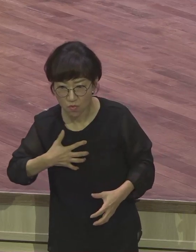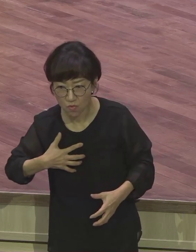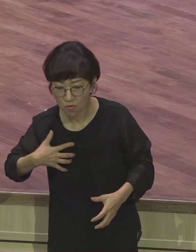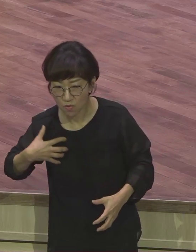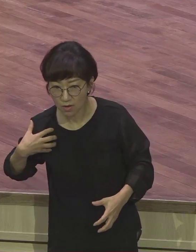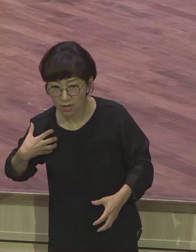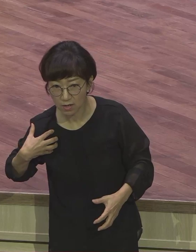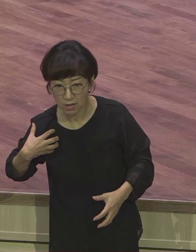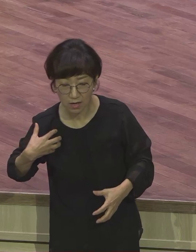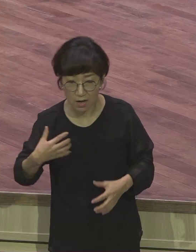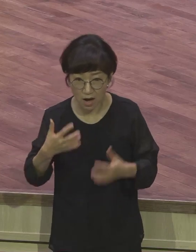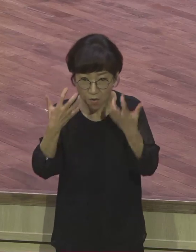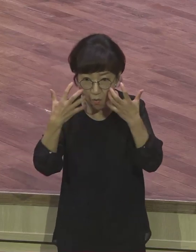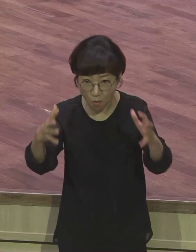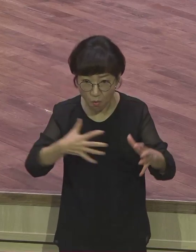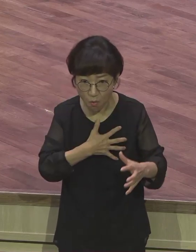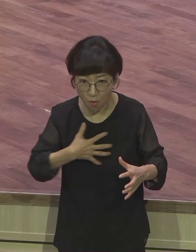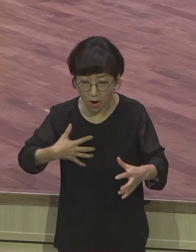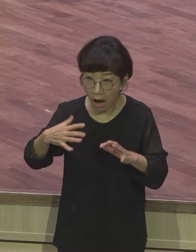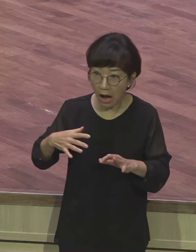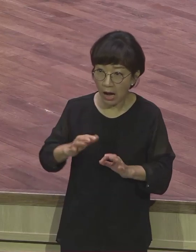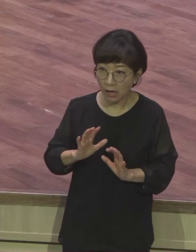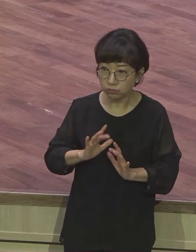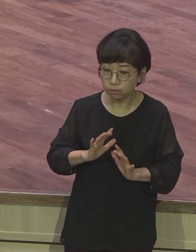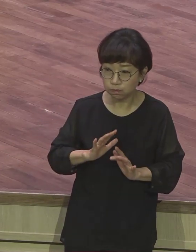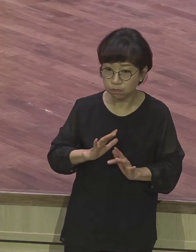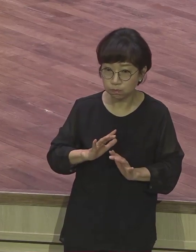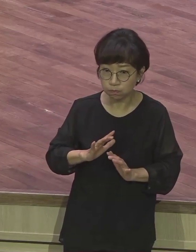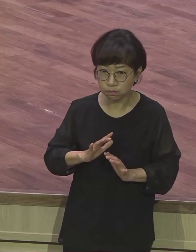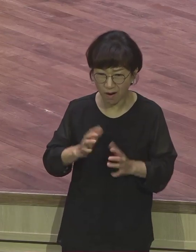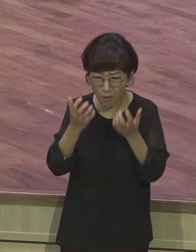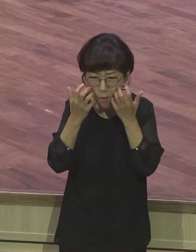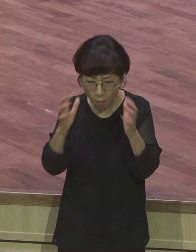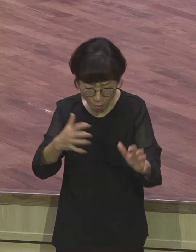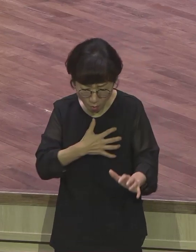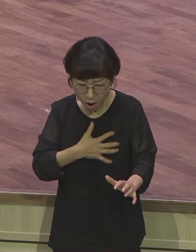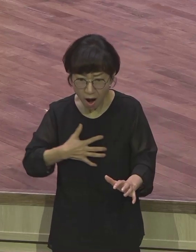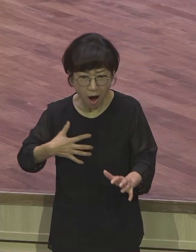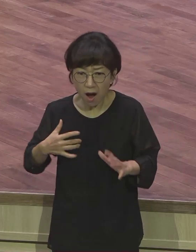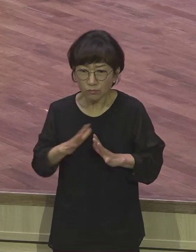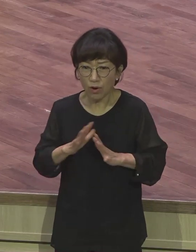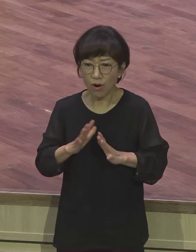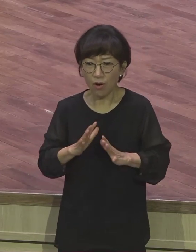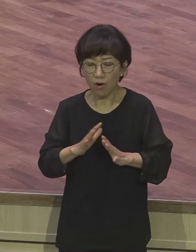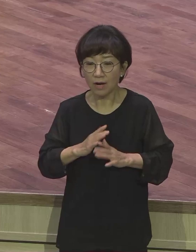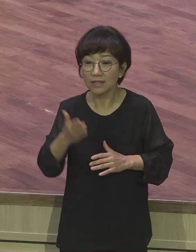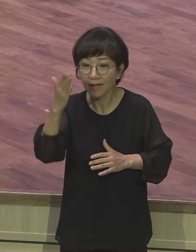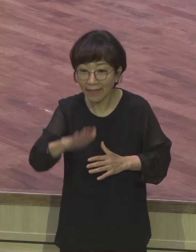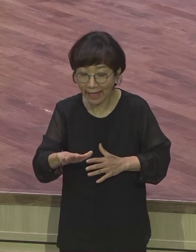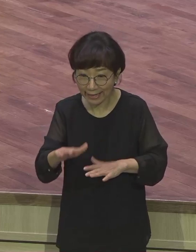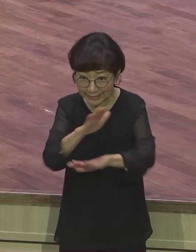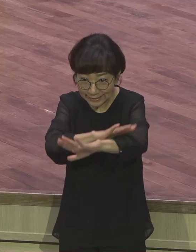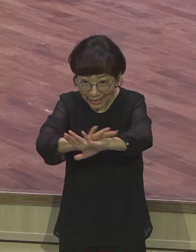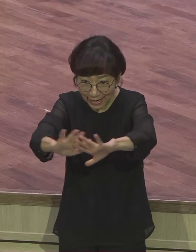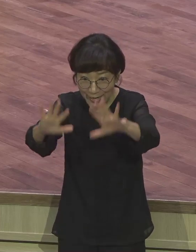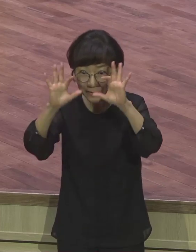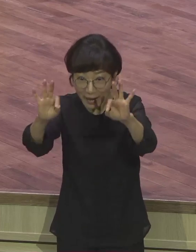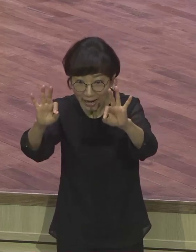언론 보면 무섭습니다. 호랑이란 그 자체가 무섭다. 그런데 사실 이빨 다 빠졌어요. 이빨 다 빠진